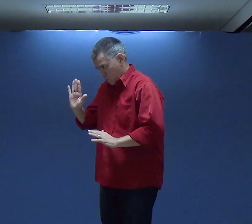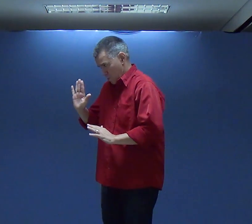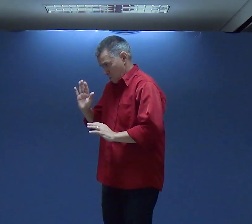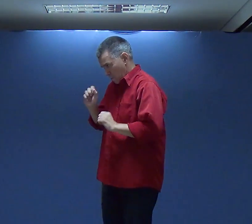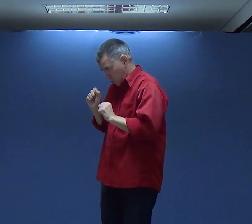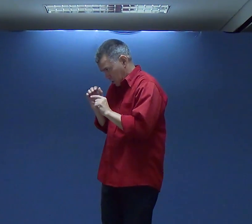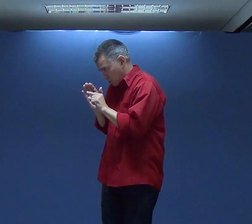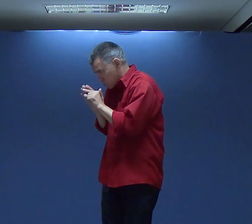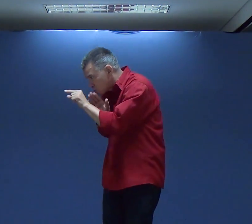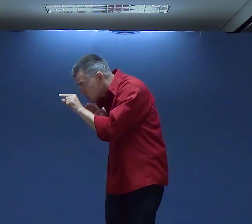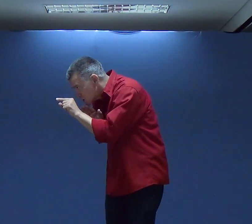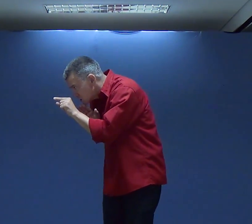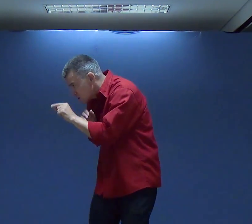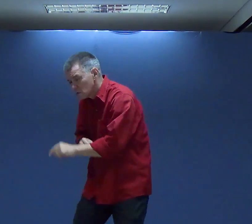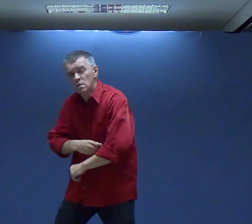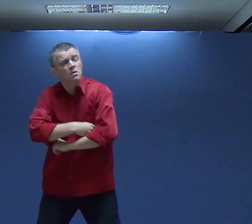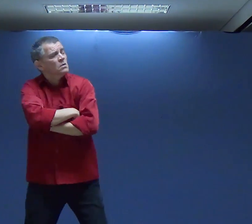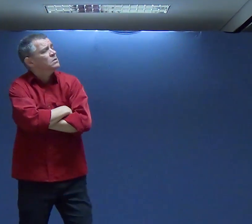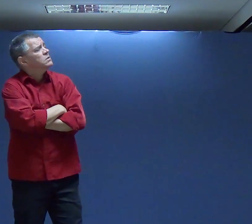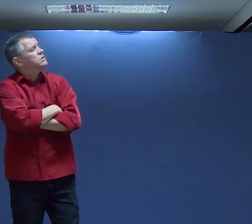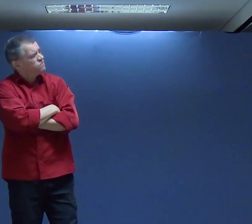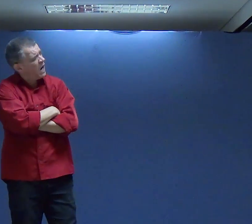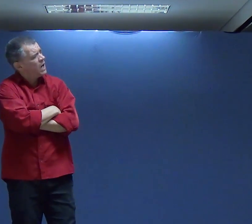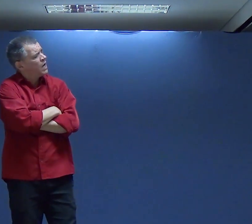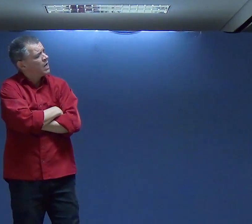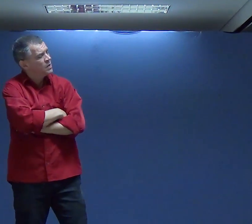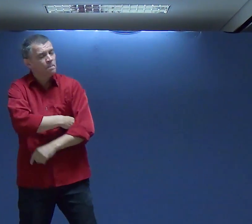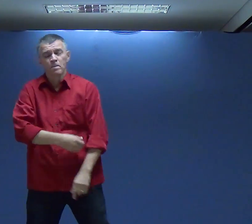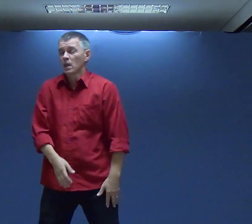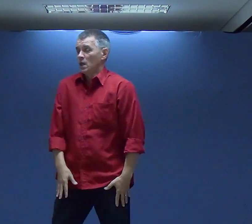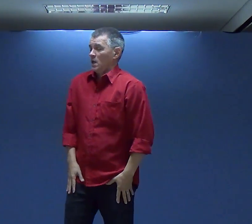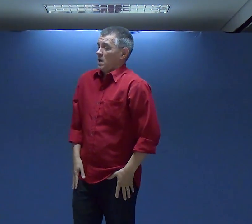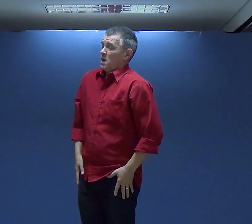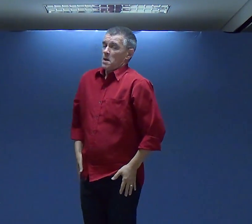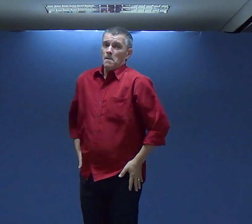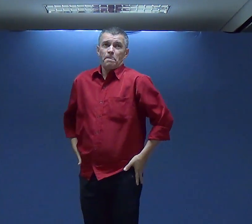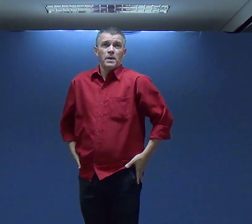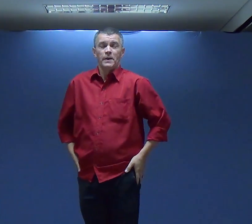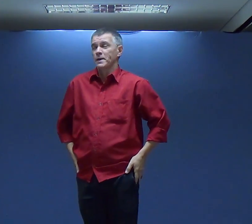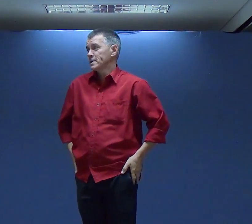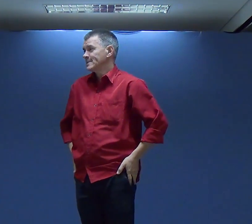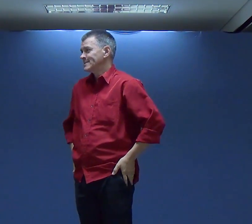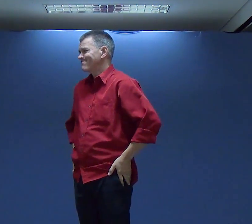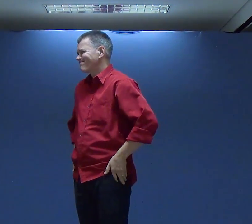Eu digo Calma Posso falar uma coisa? De fazer uma pergunta? Sim, pode Então